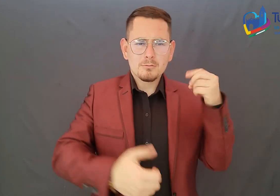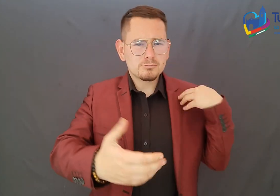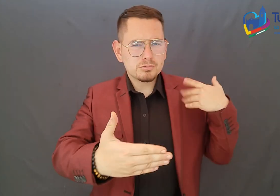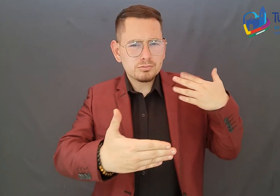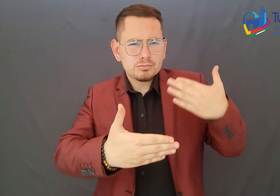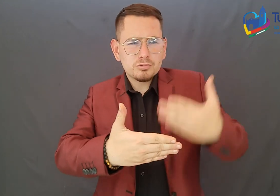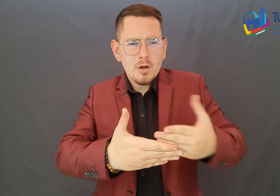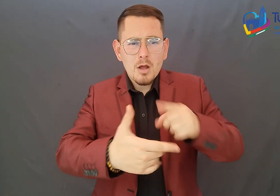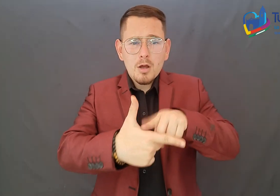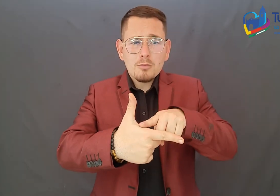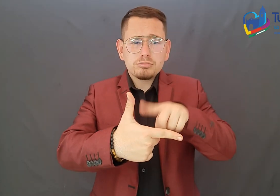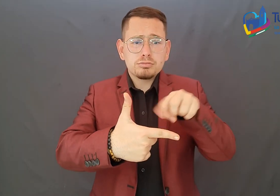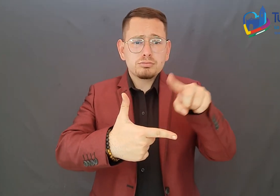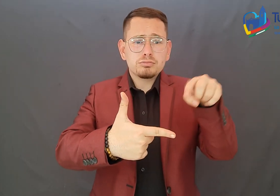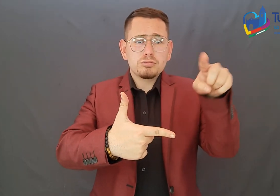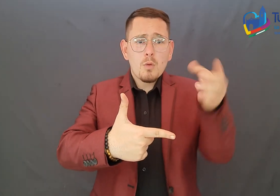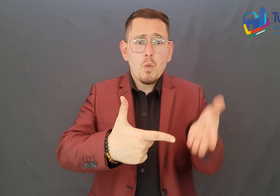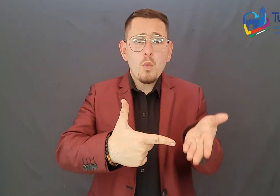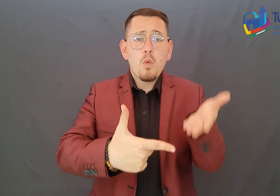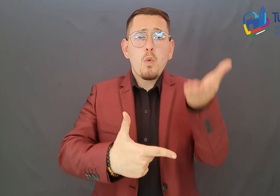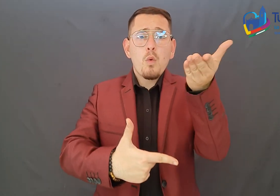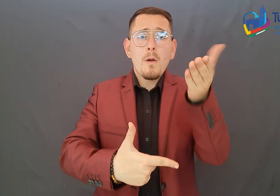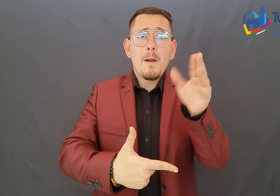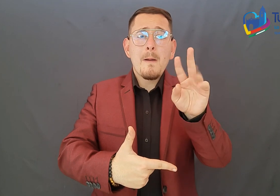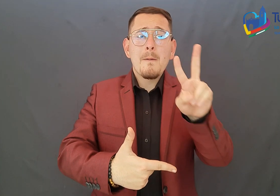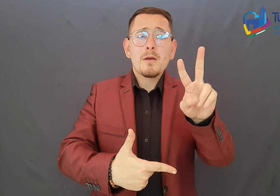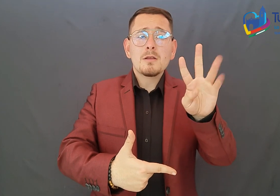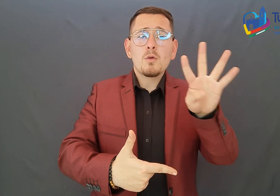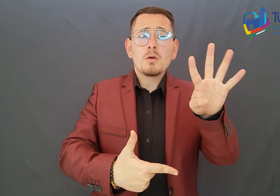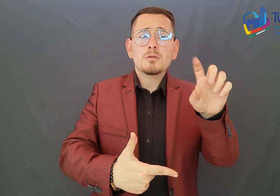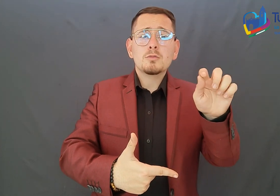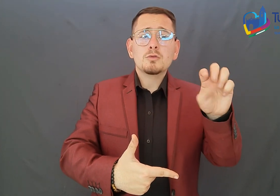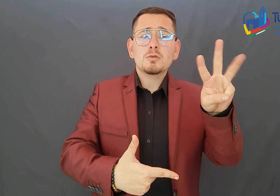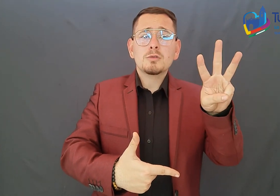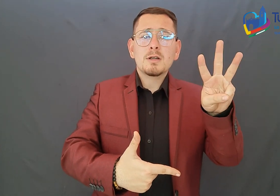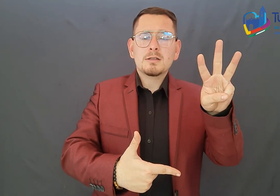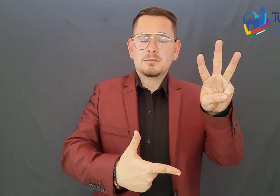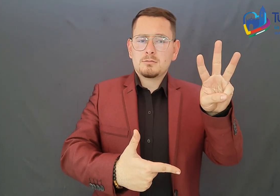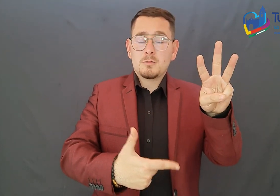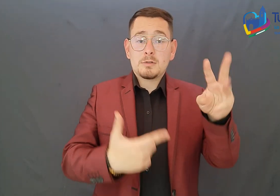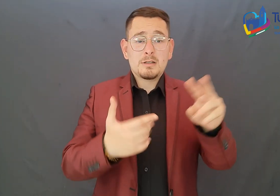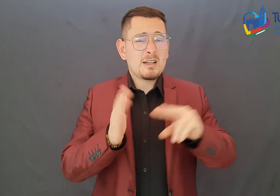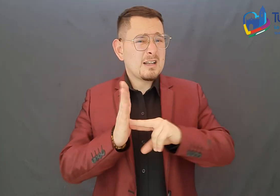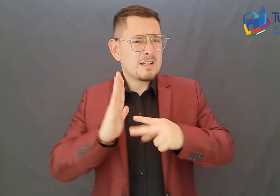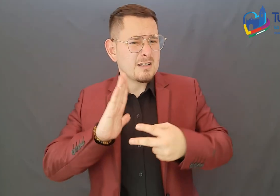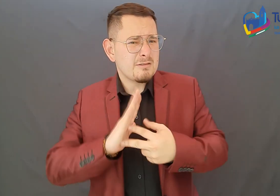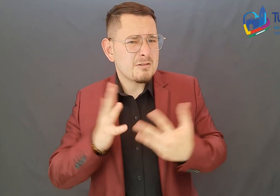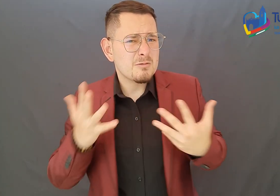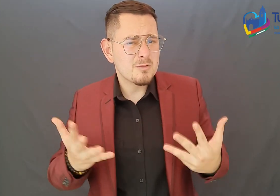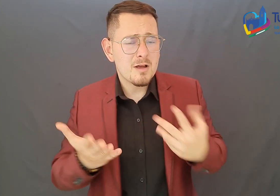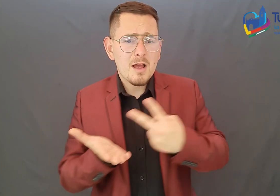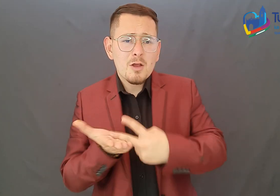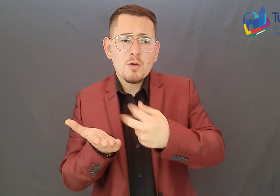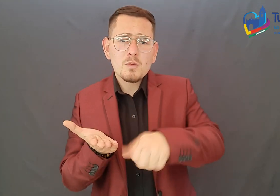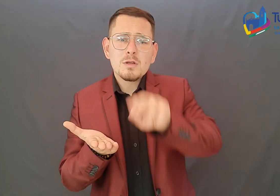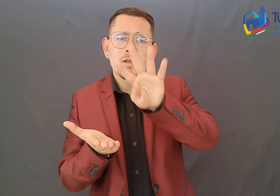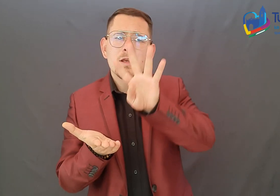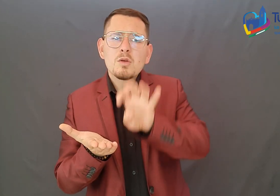24.3 puntos durante el cuatrenio. Es decir, desde el año 2019 hasta el año 2021